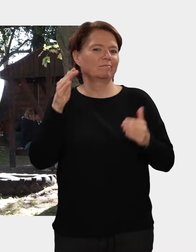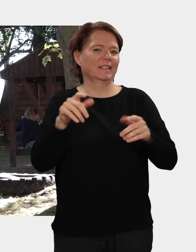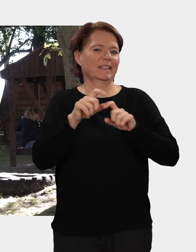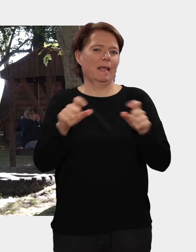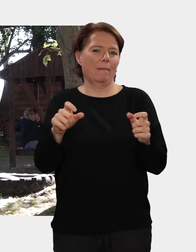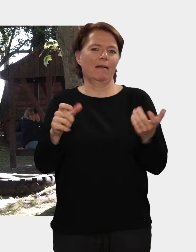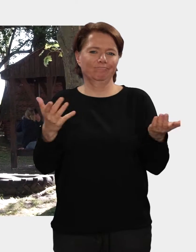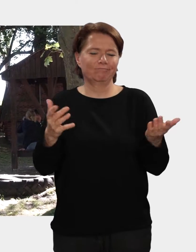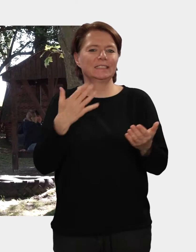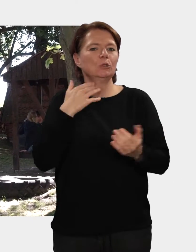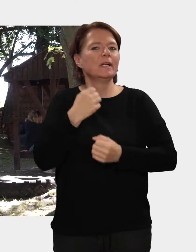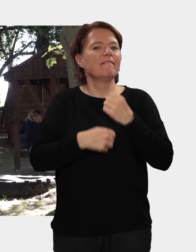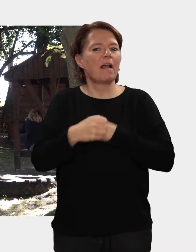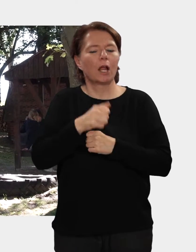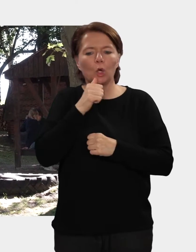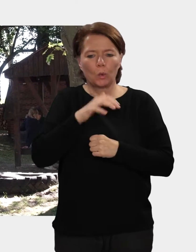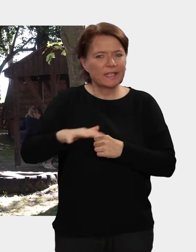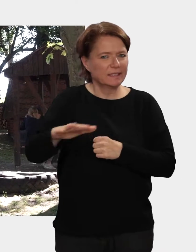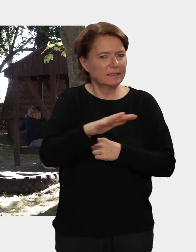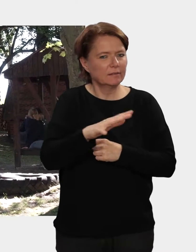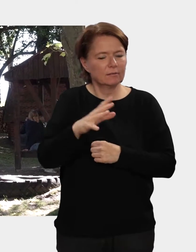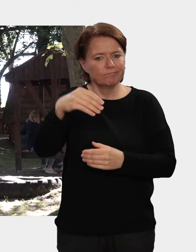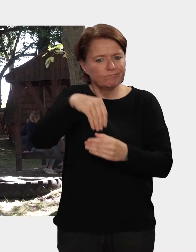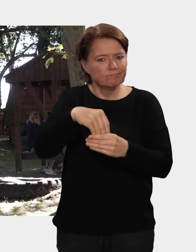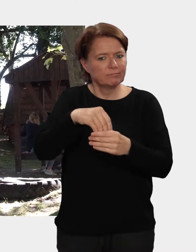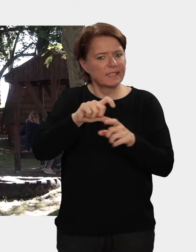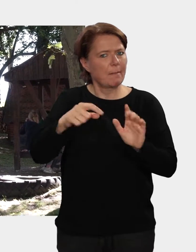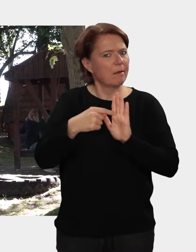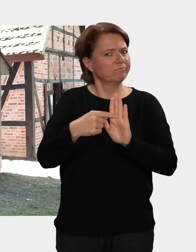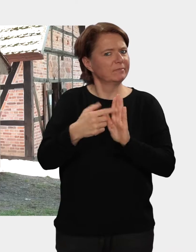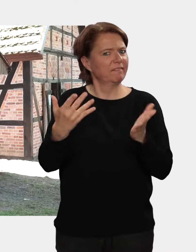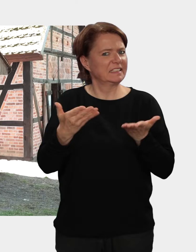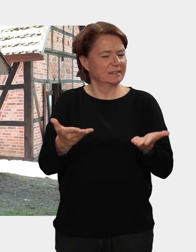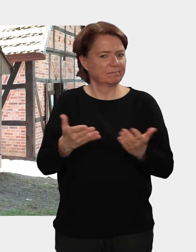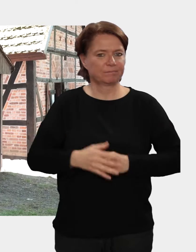Projekt auch darum, eine Position zu bekommen zum Thema sexualisierte Gewalt unter Jugendlichen.